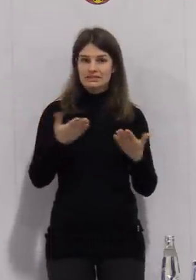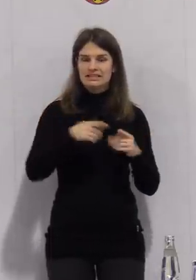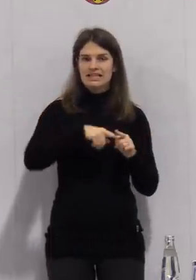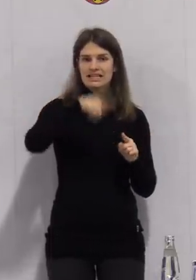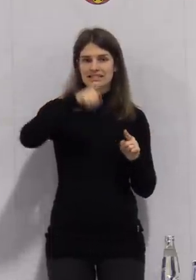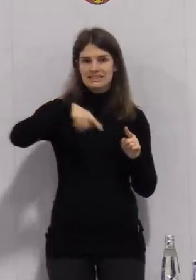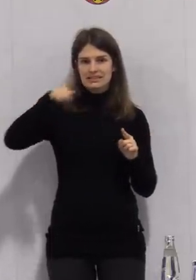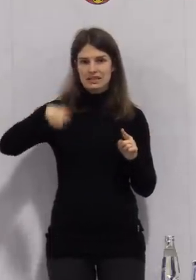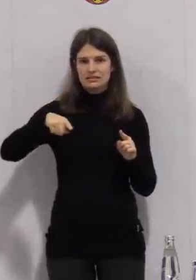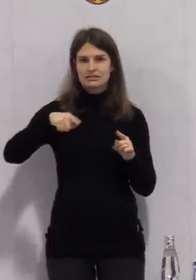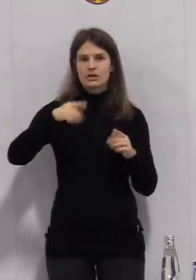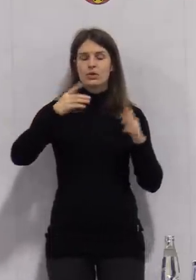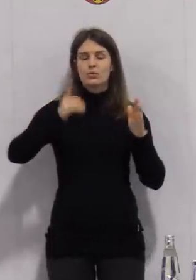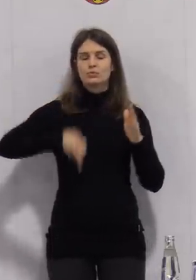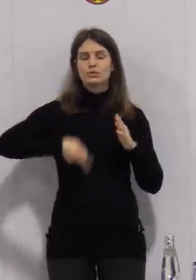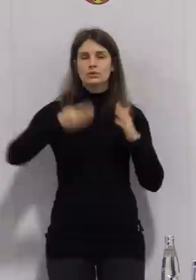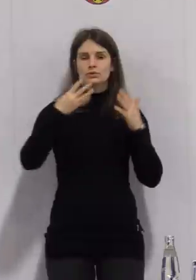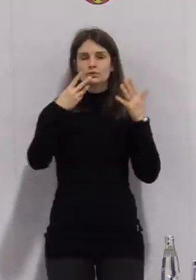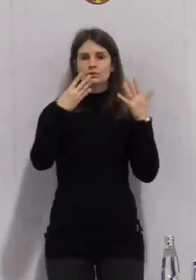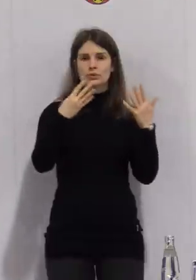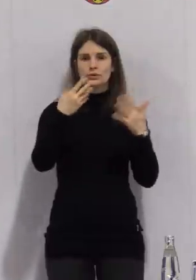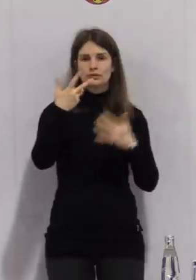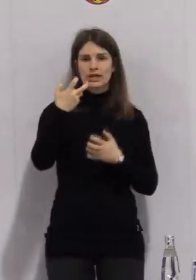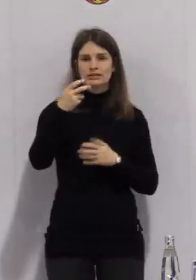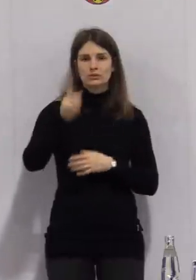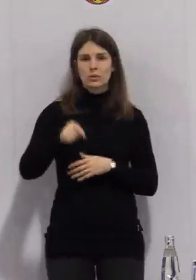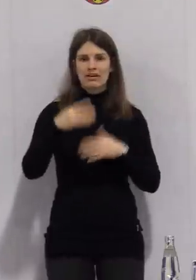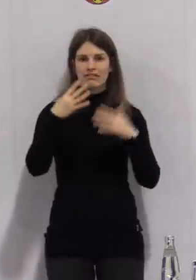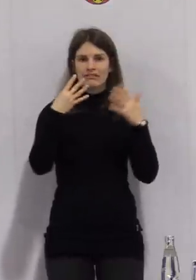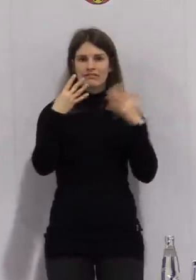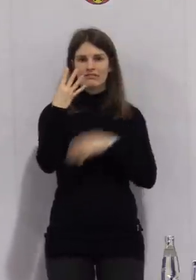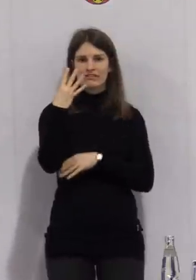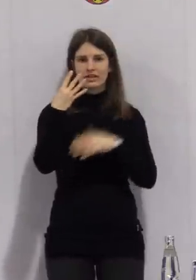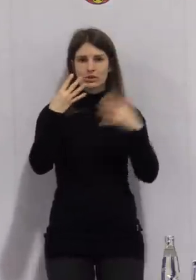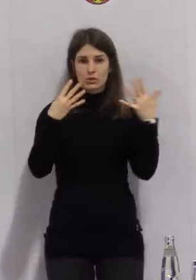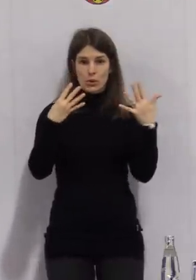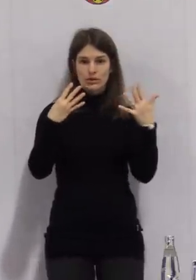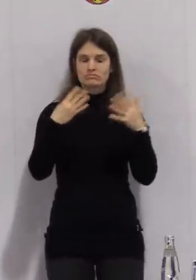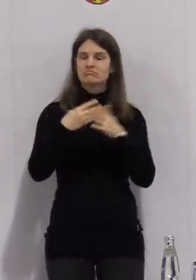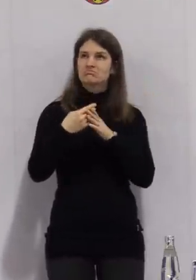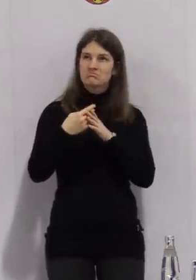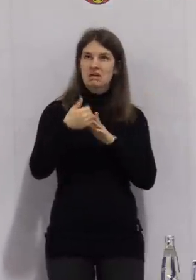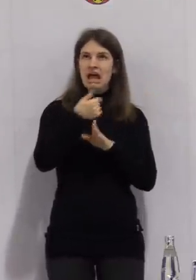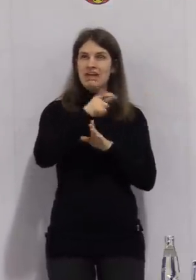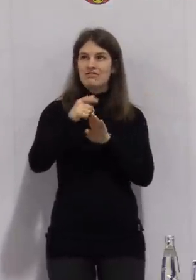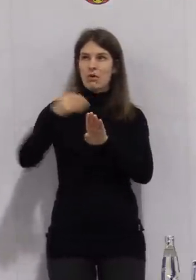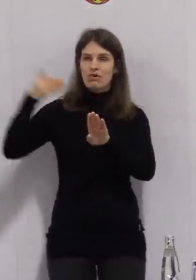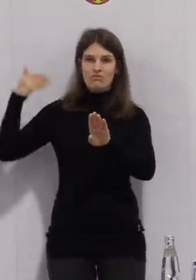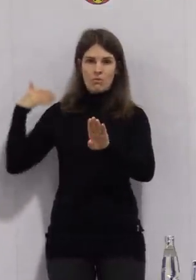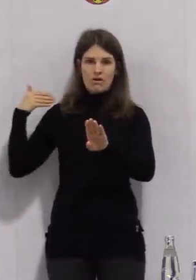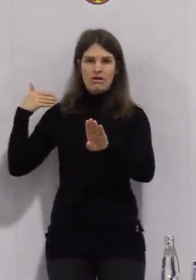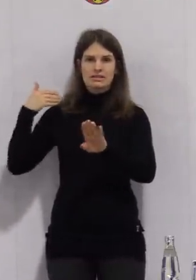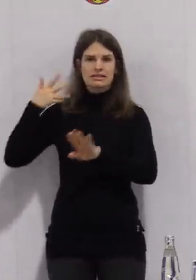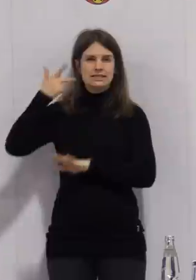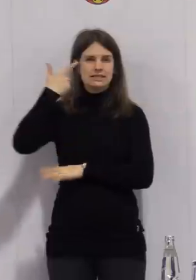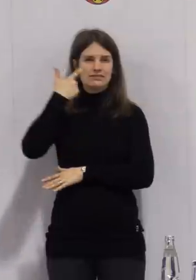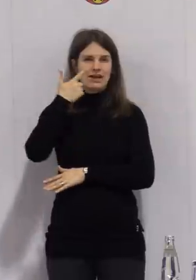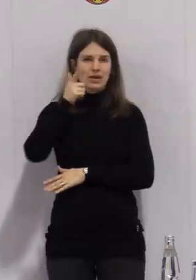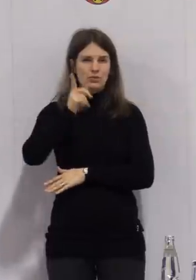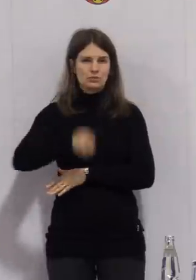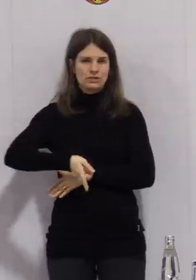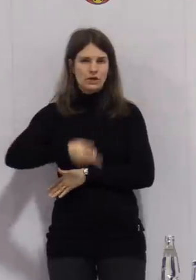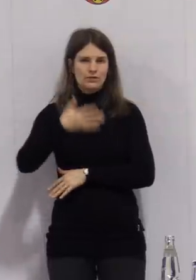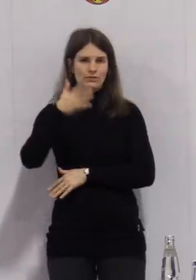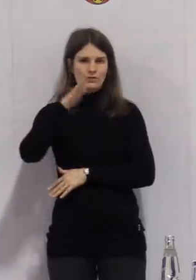,49 erreicht hat. Wenn wir das mit der zurückliegenden Woche vergleichen, da lag sie bei 215